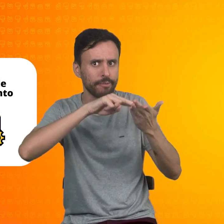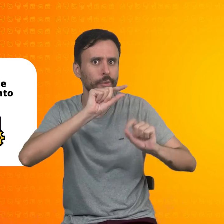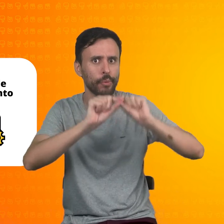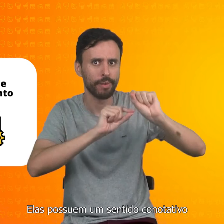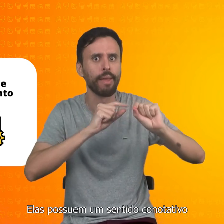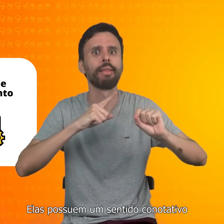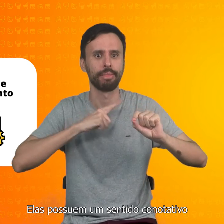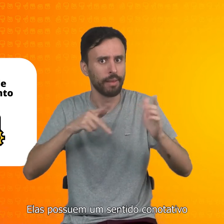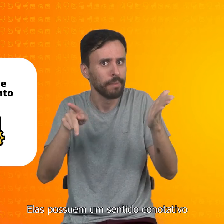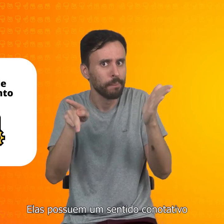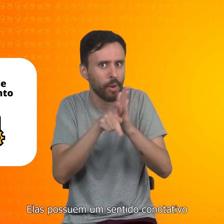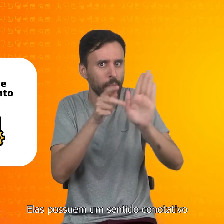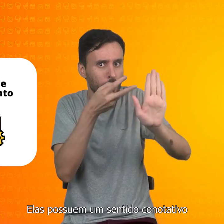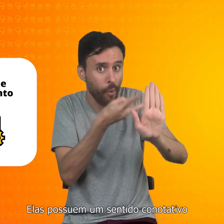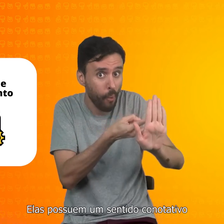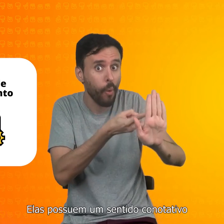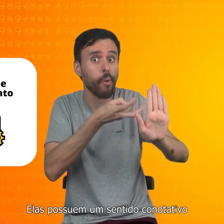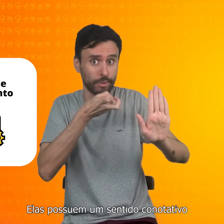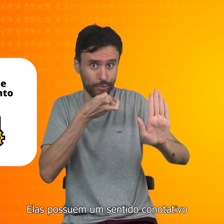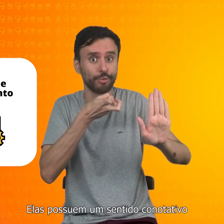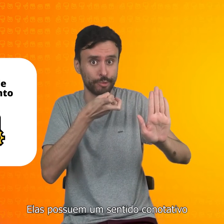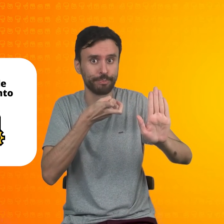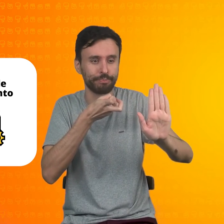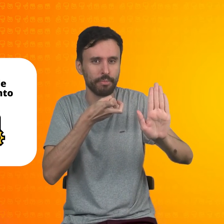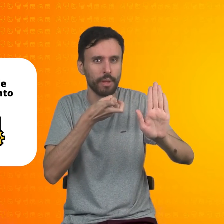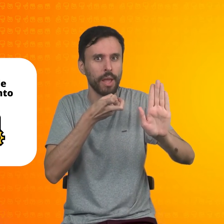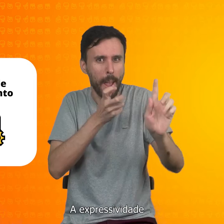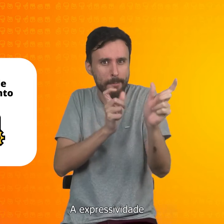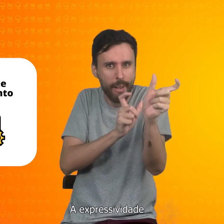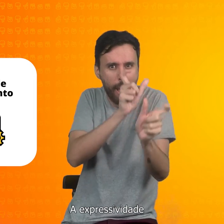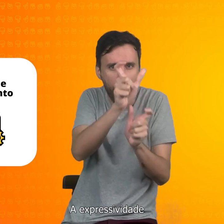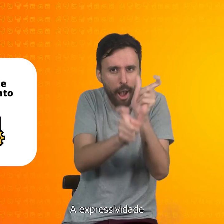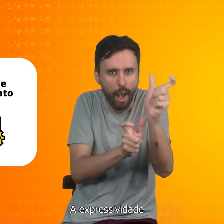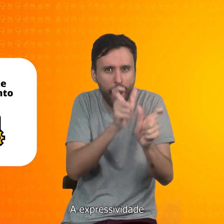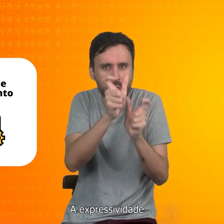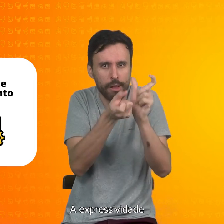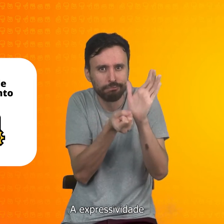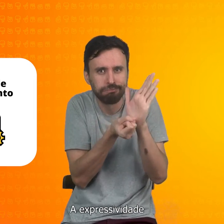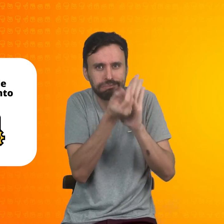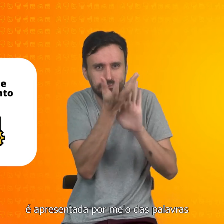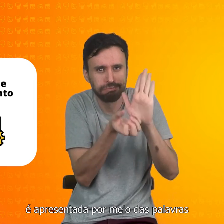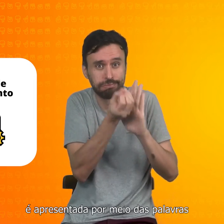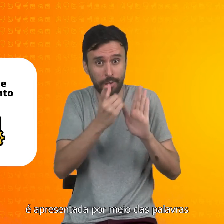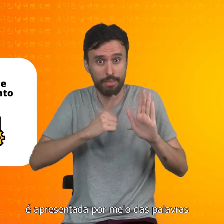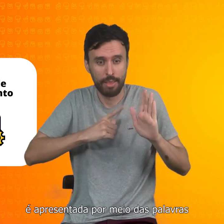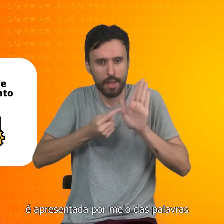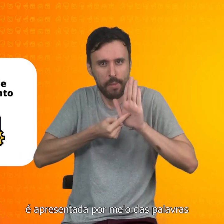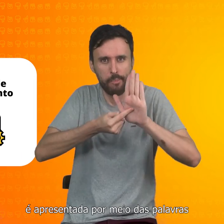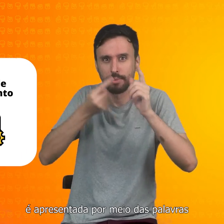Elas possuem um sentido conotativo. A expressividade é apresentada por meio